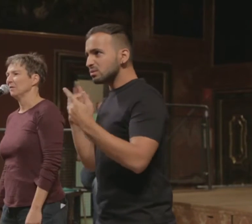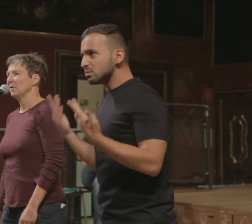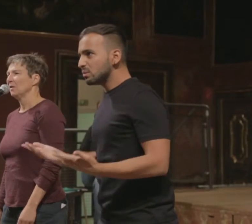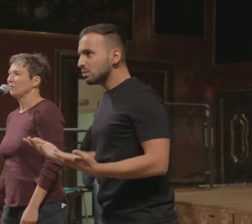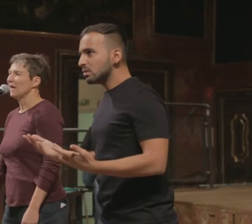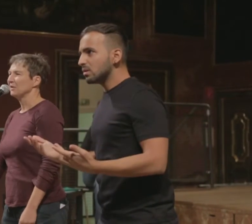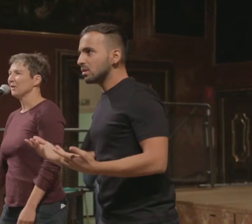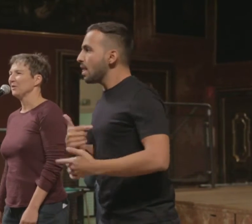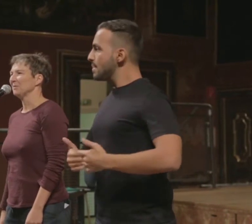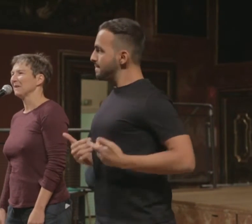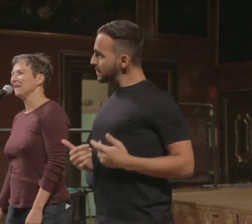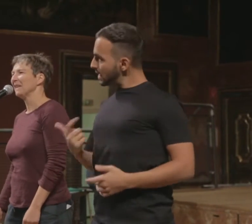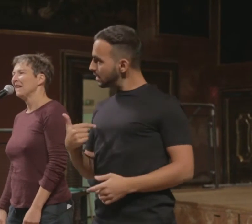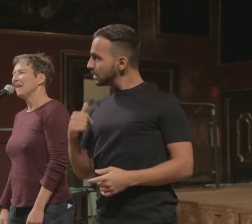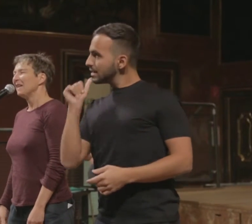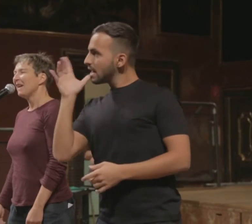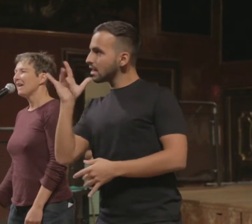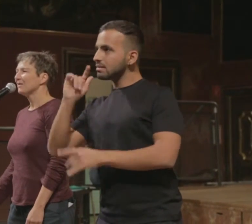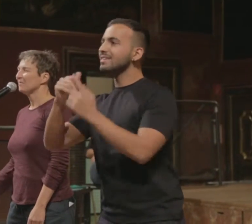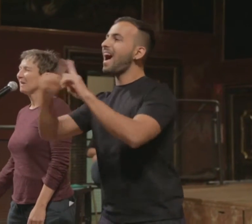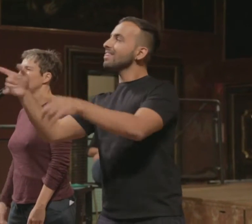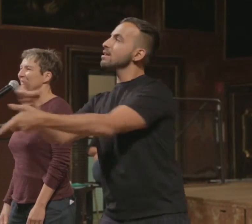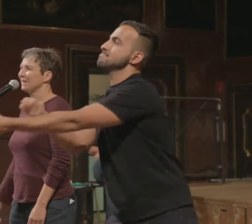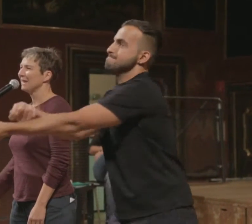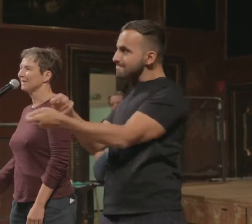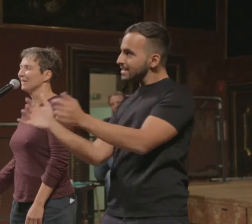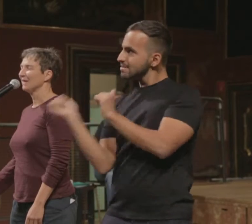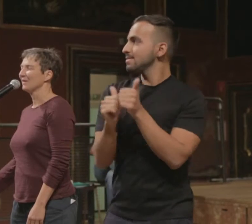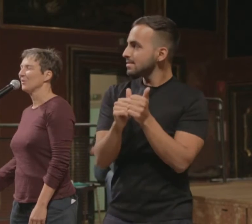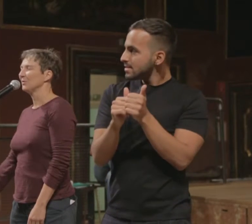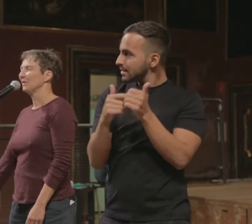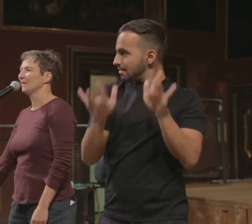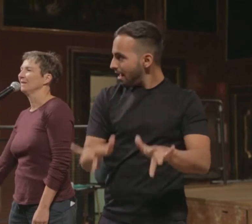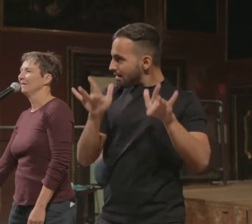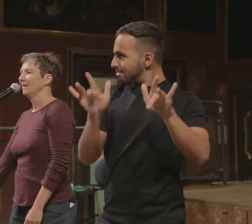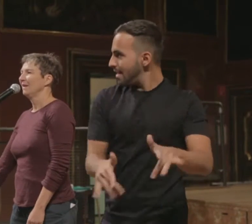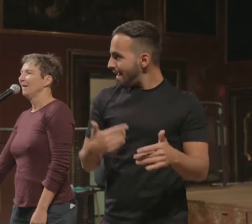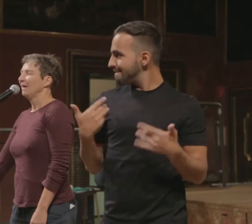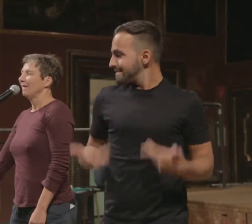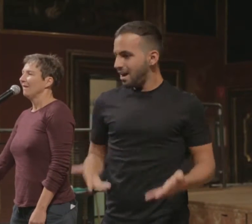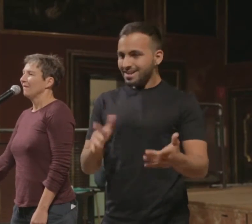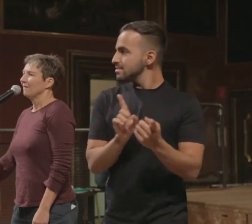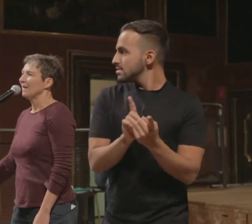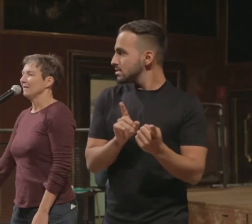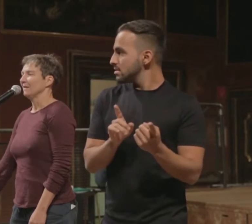und Fleisch nach Hause bringen. Lass mal die Steinzeit aussickern. Warte.